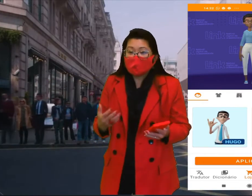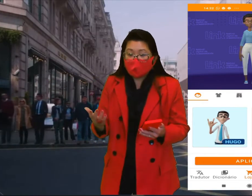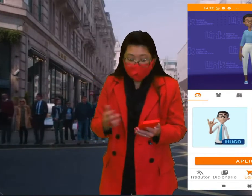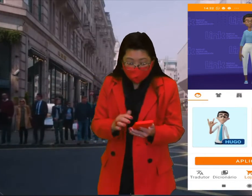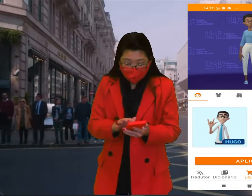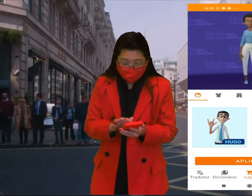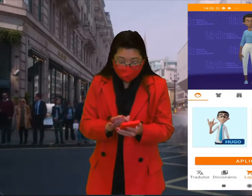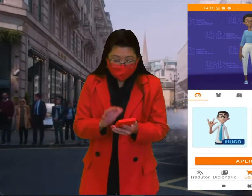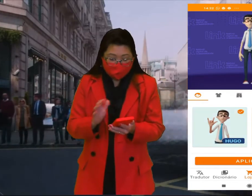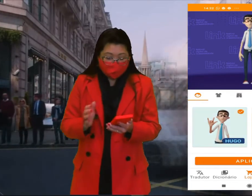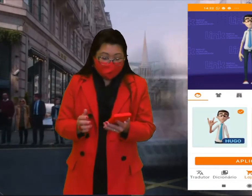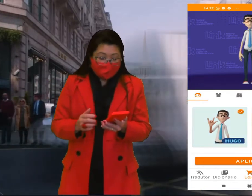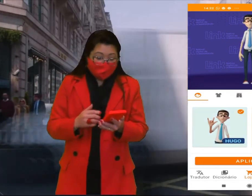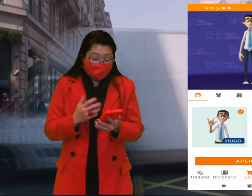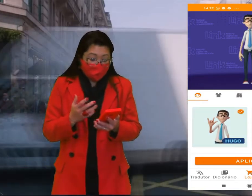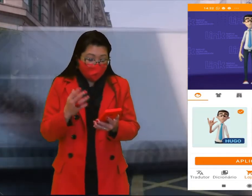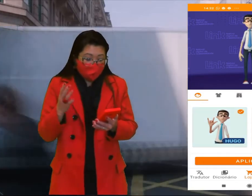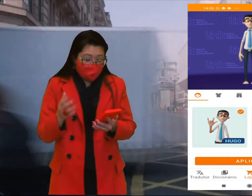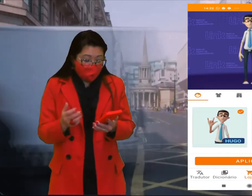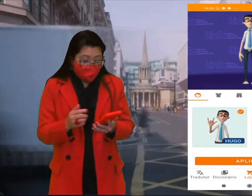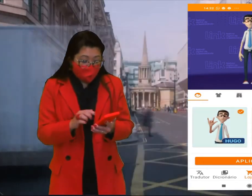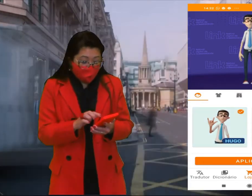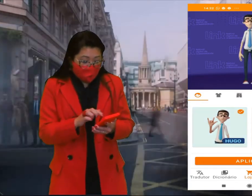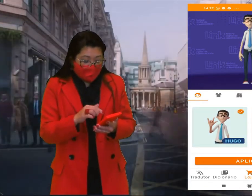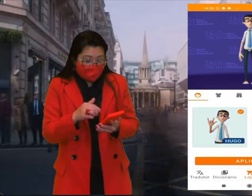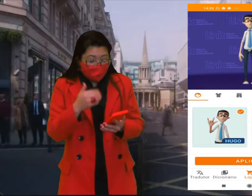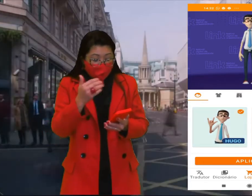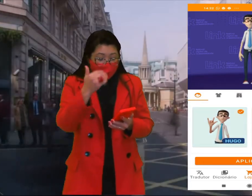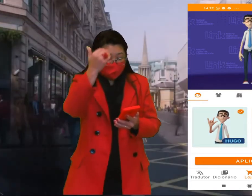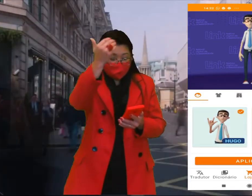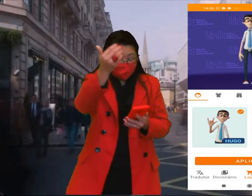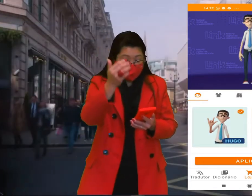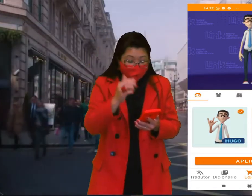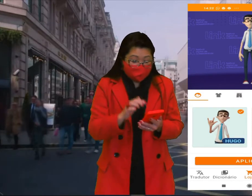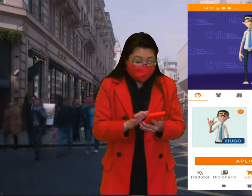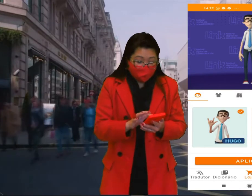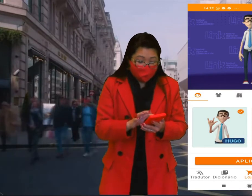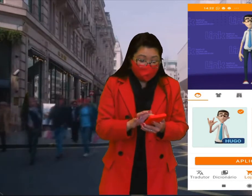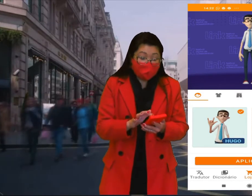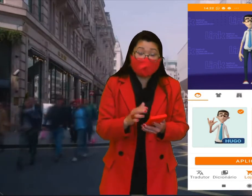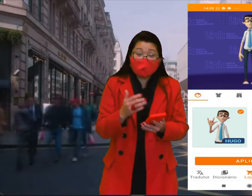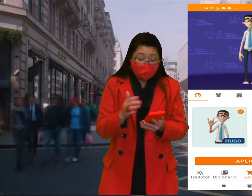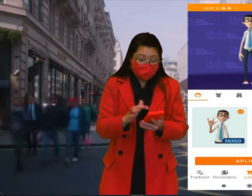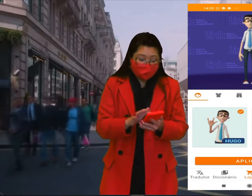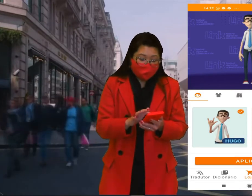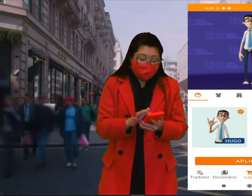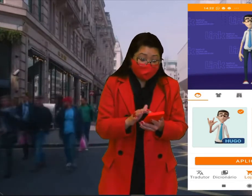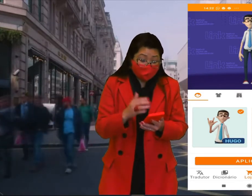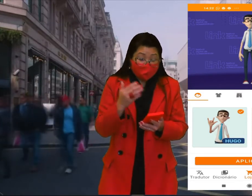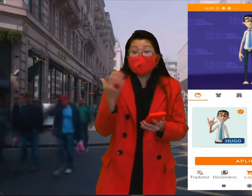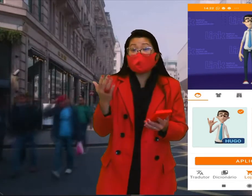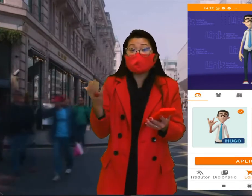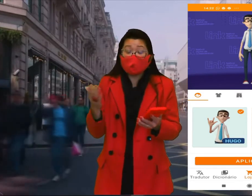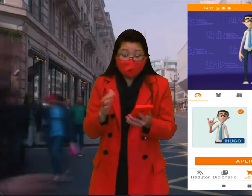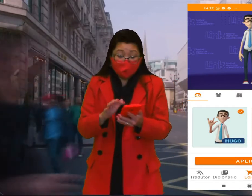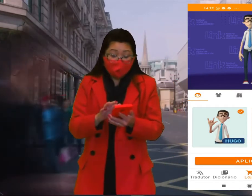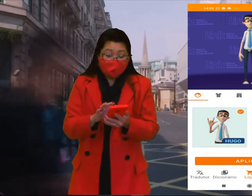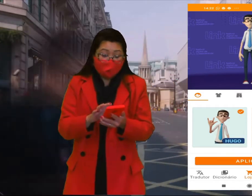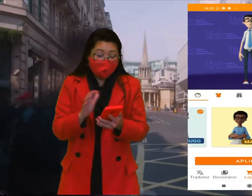escolher um dos dois. Então, o Hugo, eu vou na categoria acima e vejo, por exemplo, a